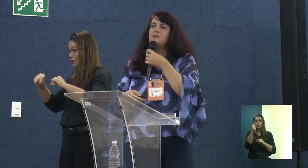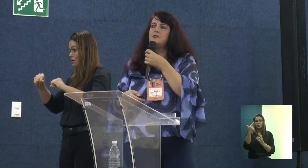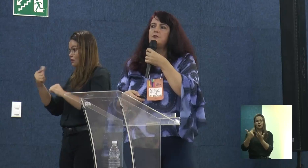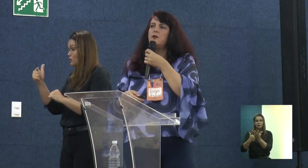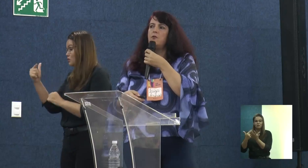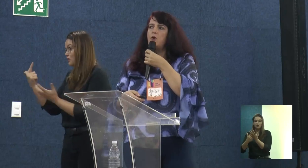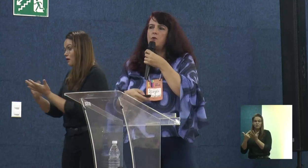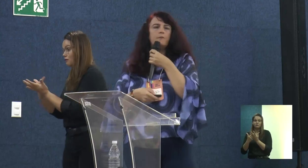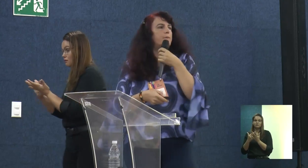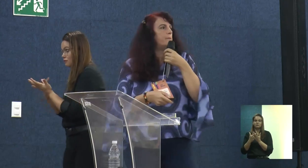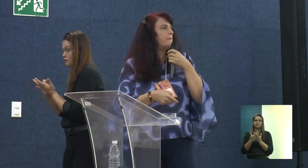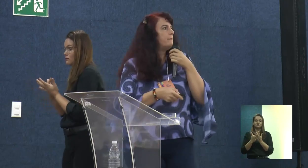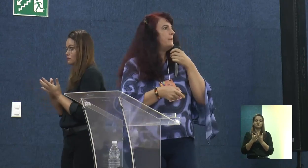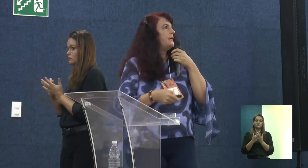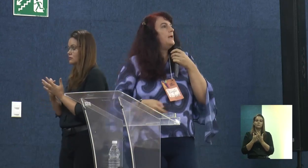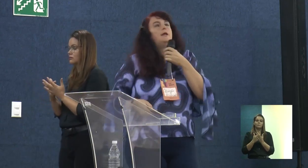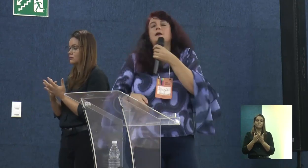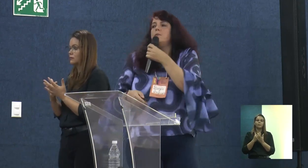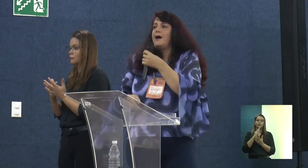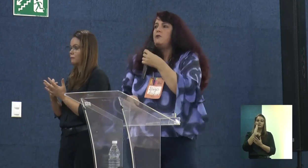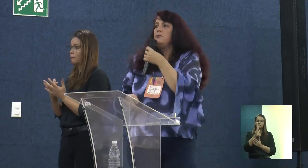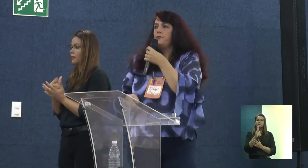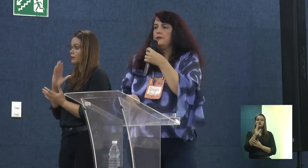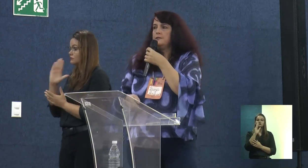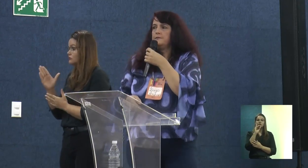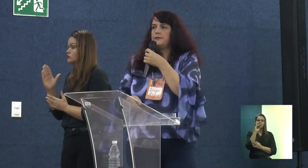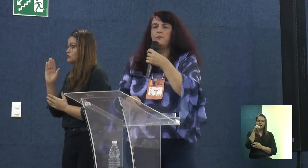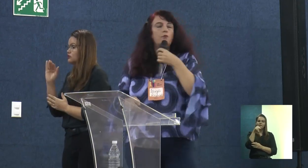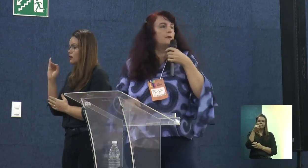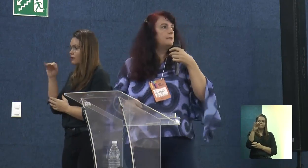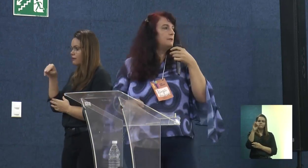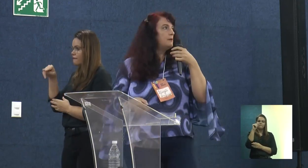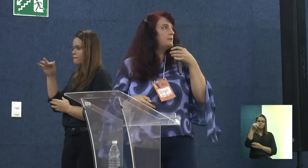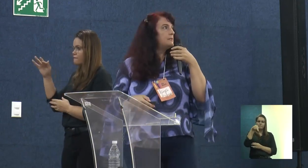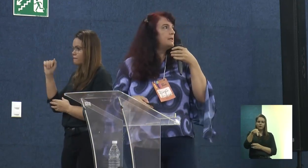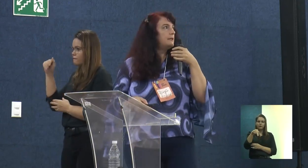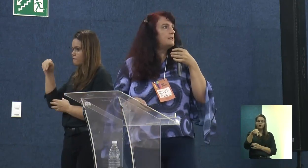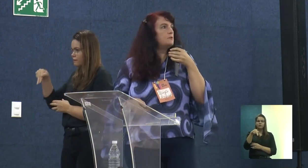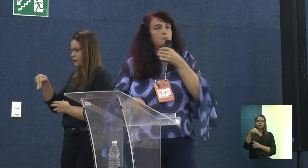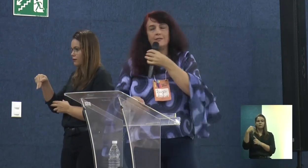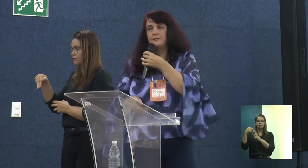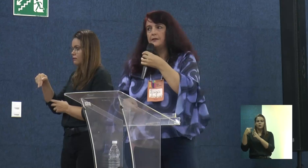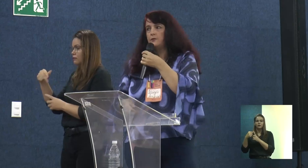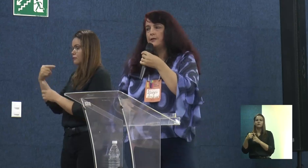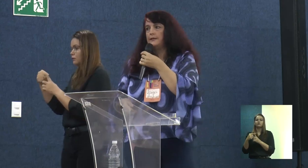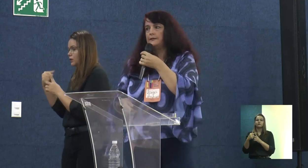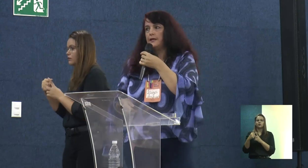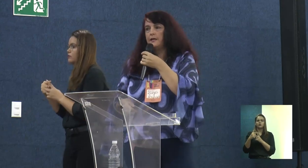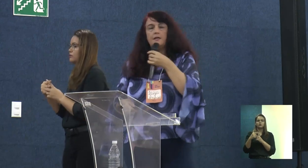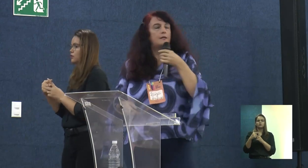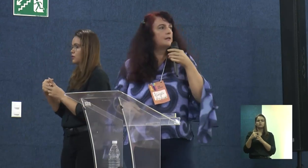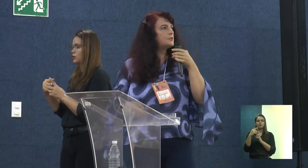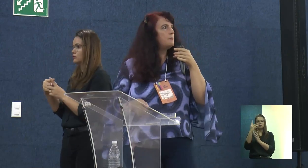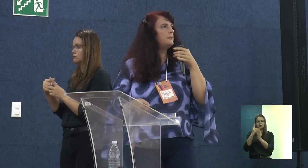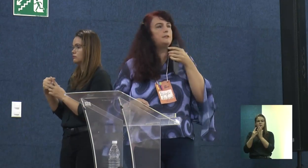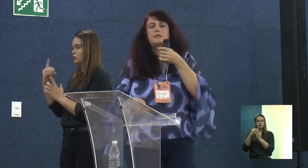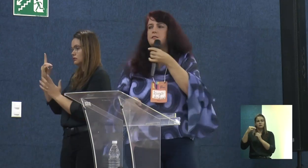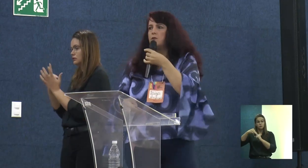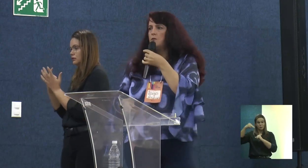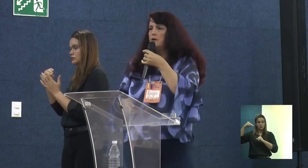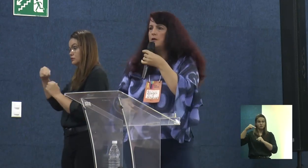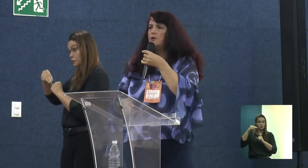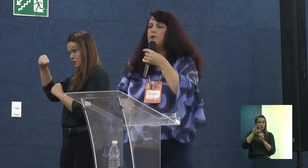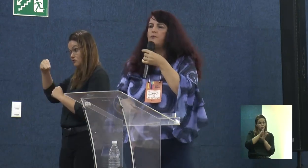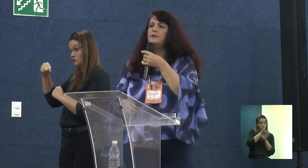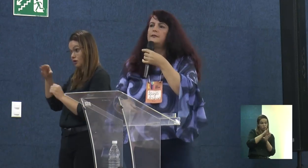A gente entregou para o IFAM, foi até uma dissertação de mestrado que eu orientei, chamando a